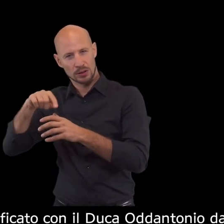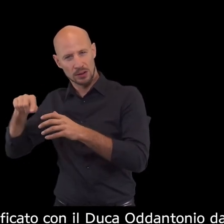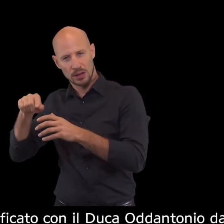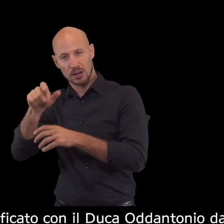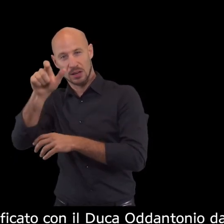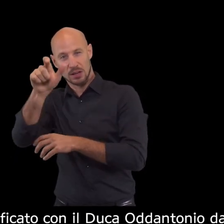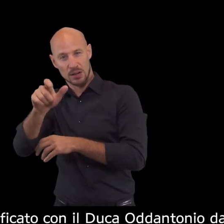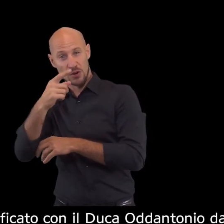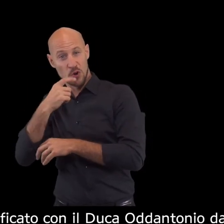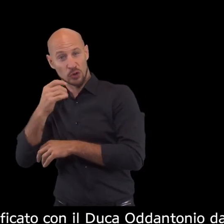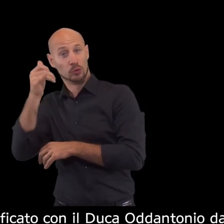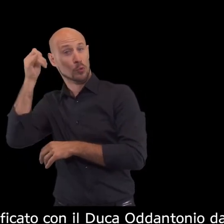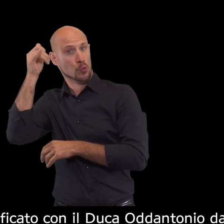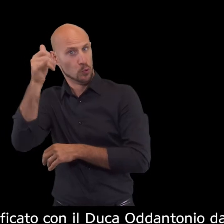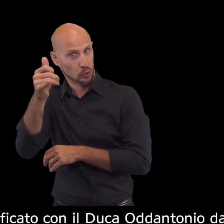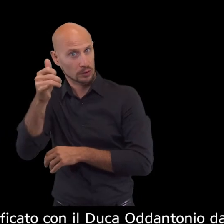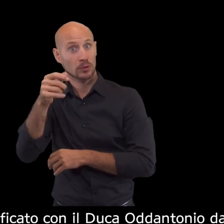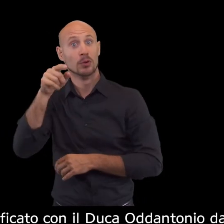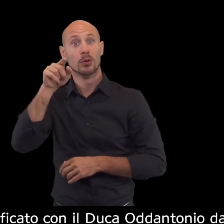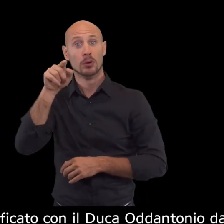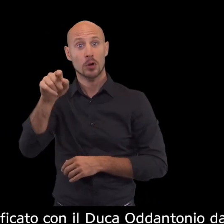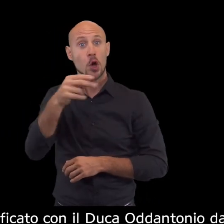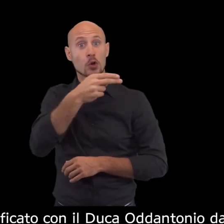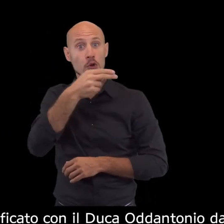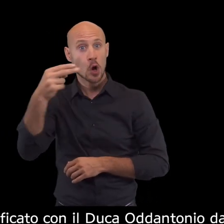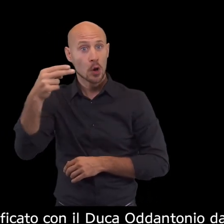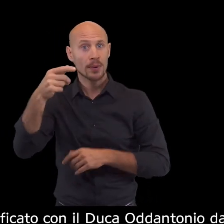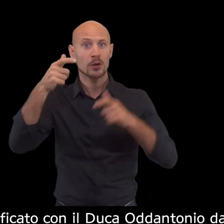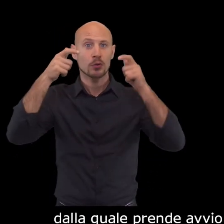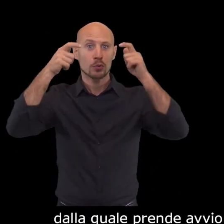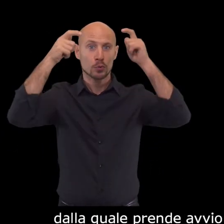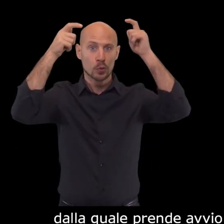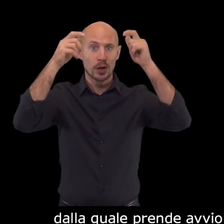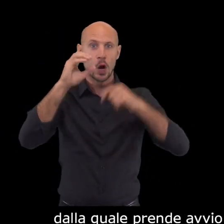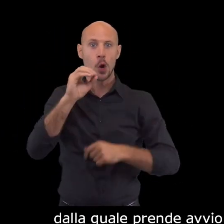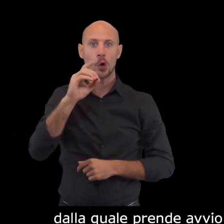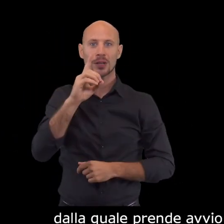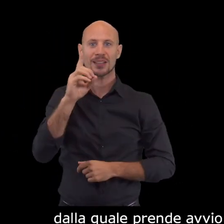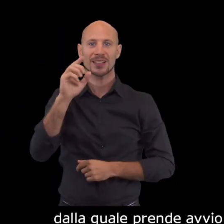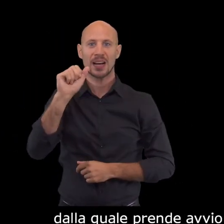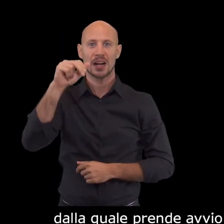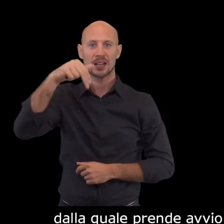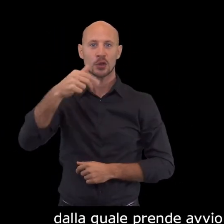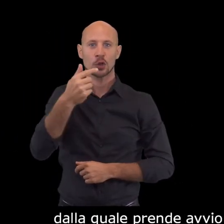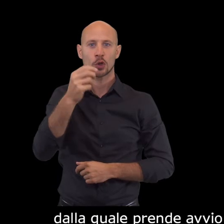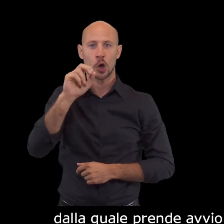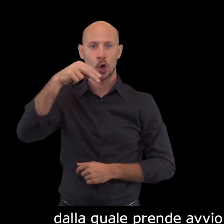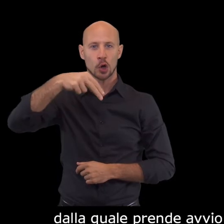morto nella congiura del 1444, dalla quale prende avvio la fortunata ascesa politica di